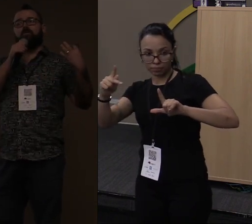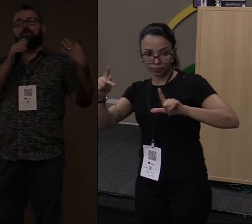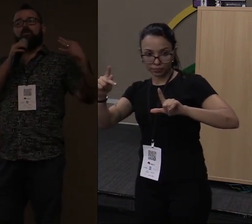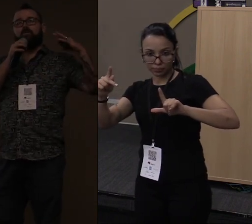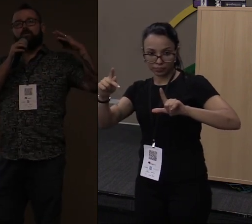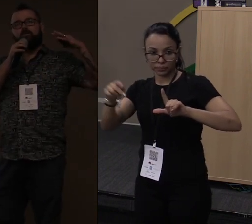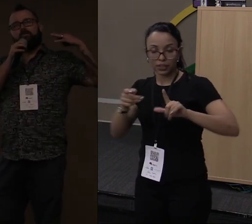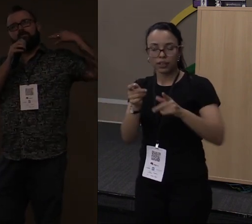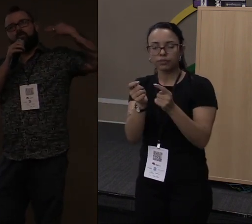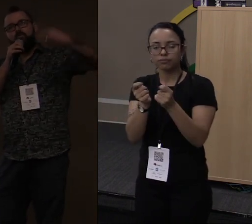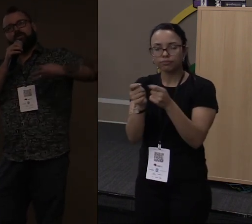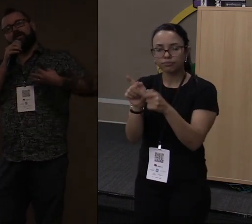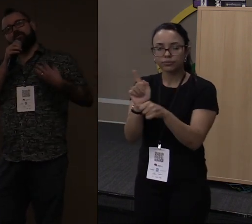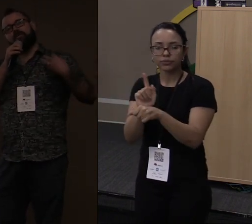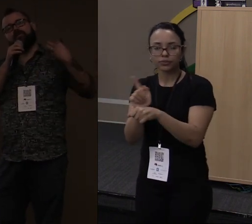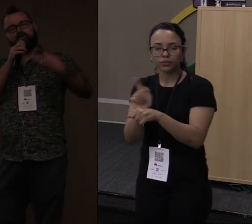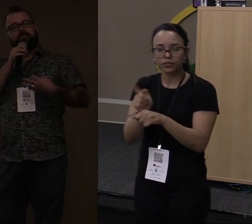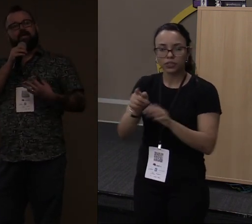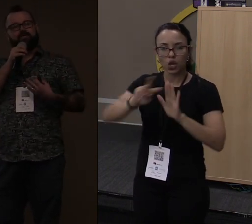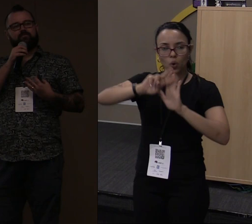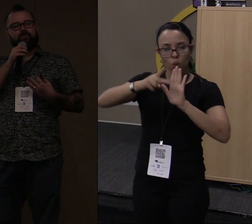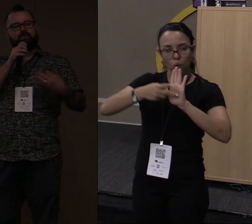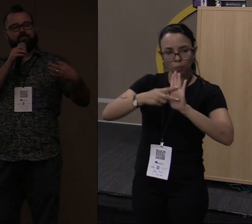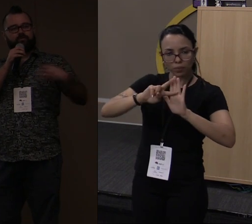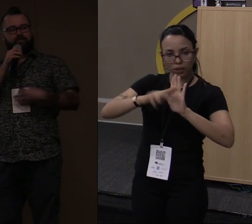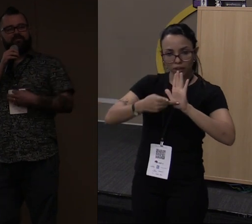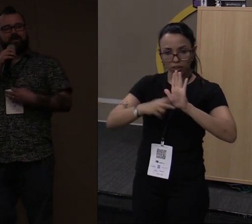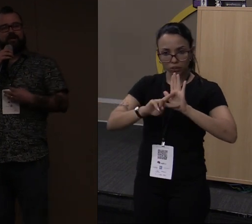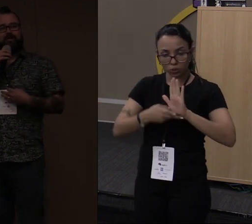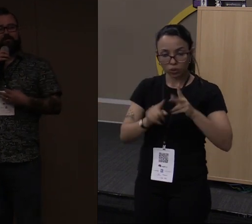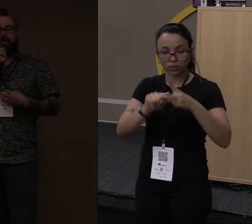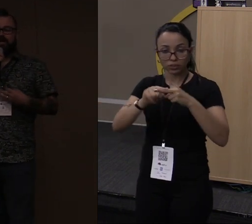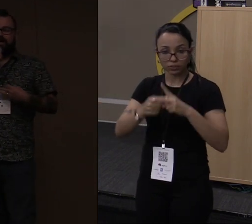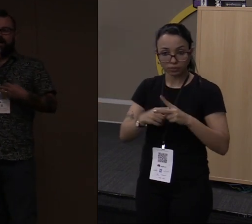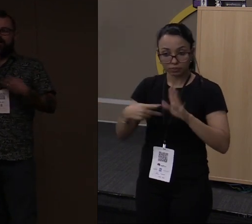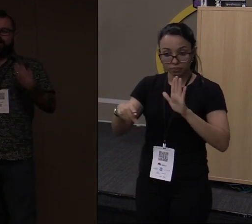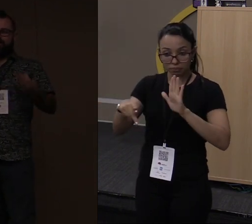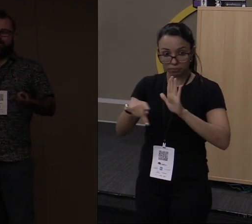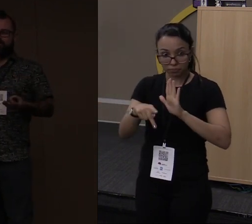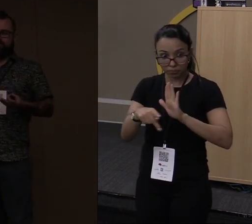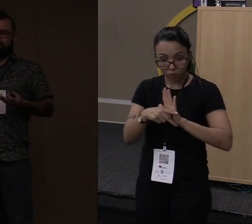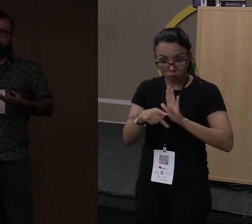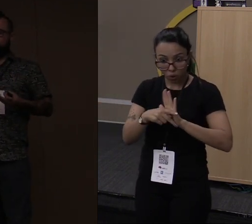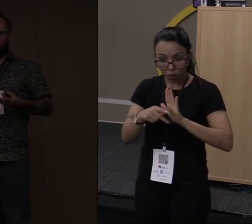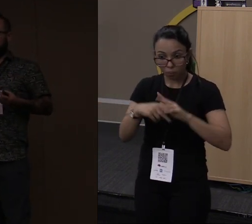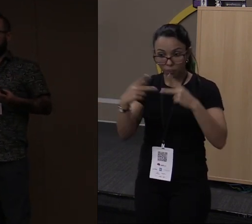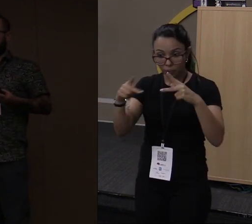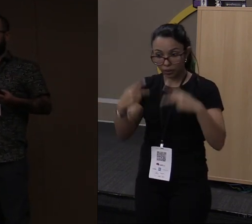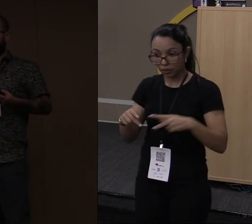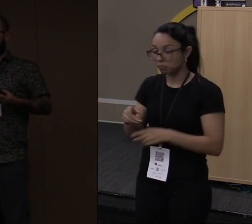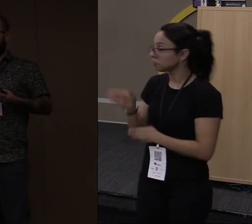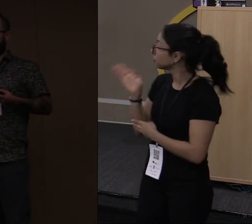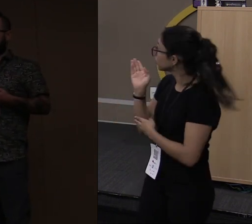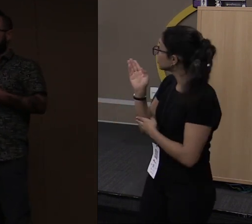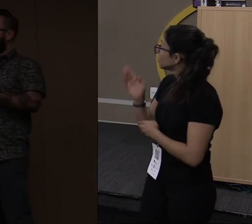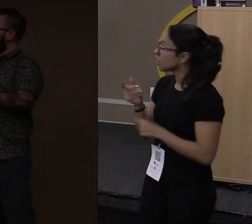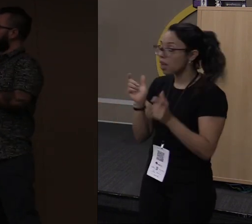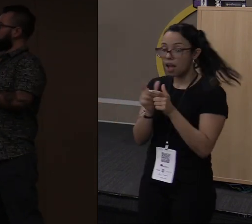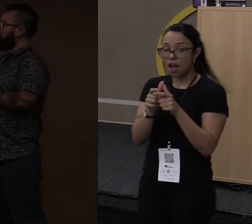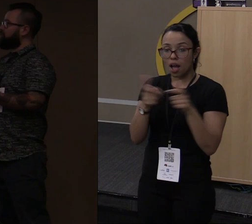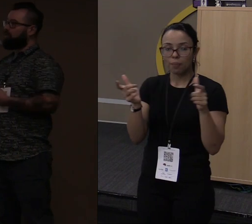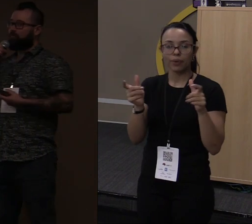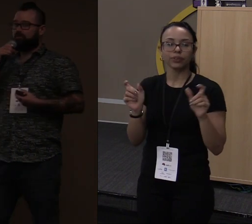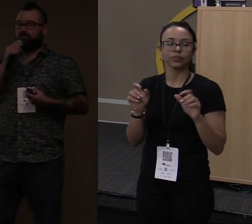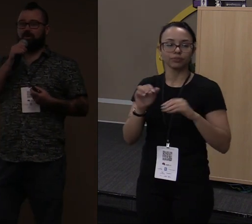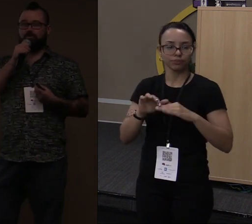o compilador e as ferramentas do Rust para você instalar. A maioria das distribuições Linux já tem